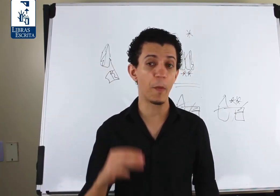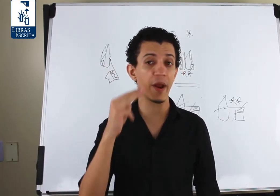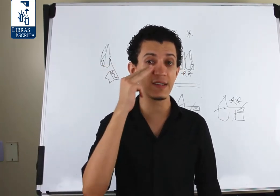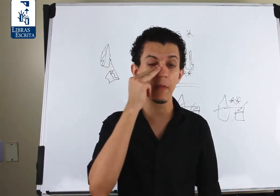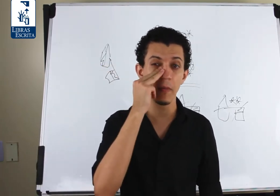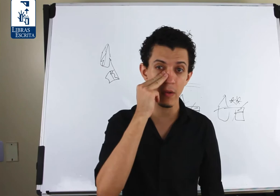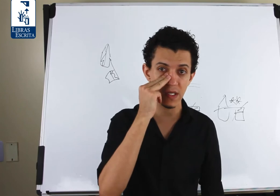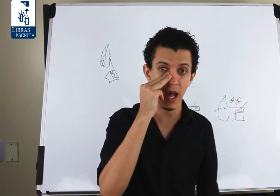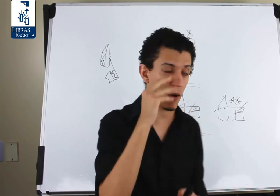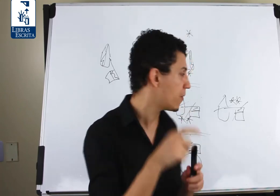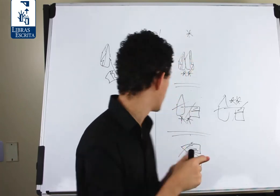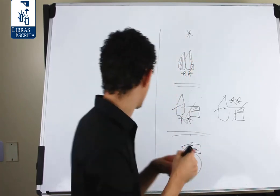Por exemplo, o meu sinal.